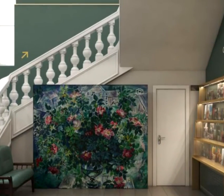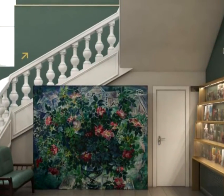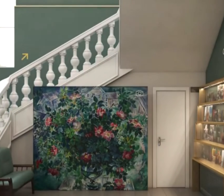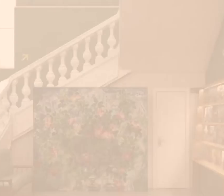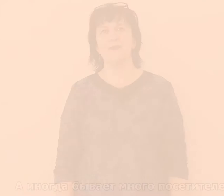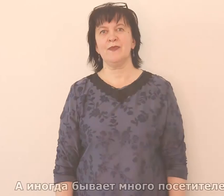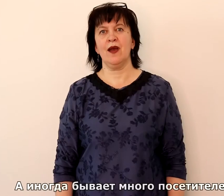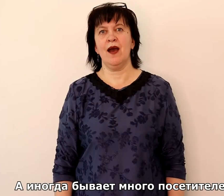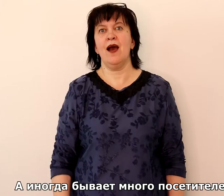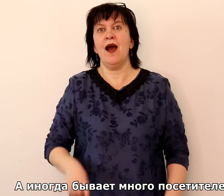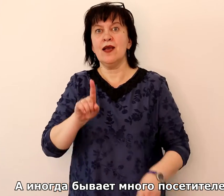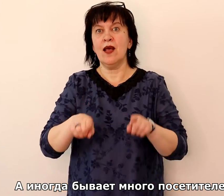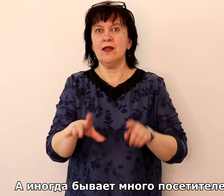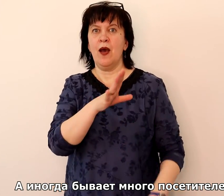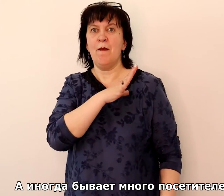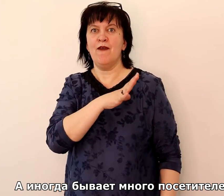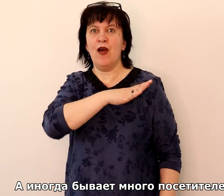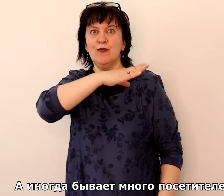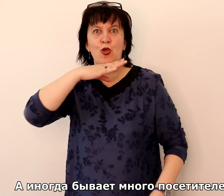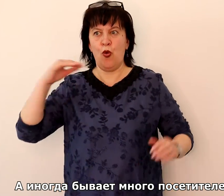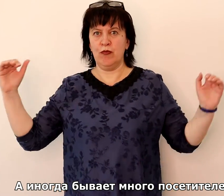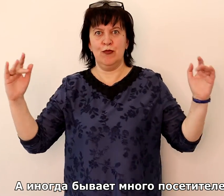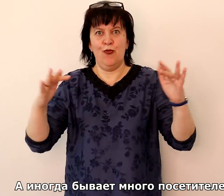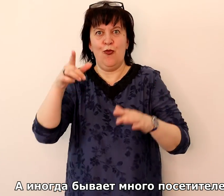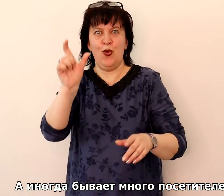Иногда бывает много посетителей.